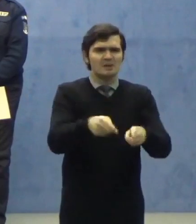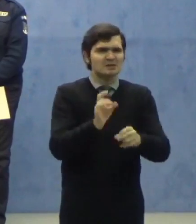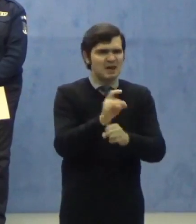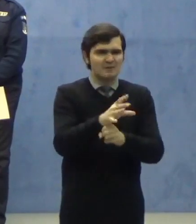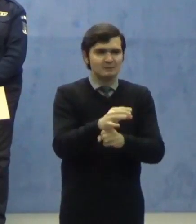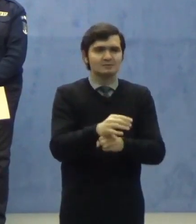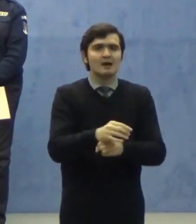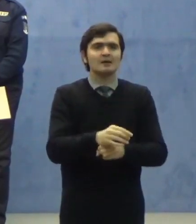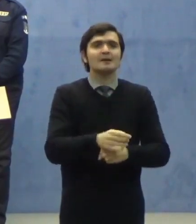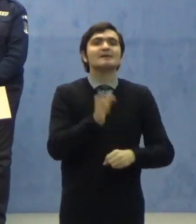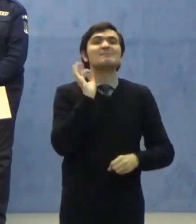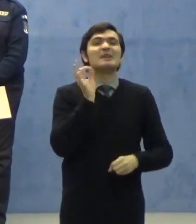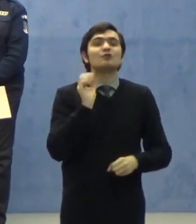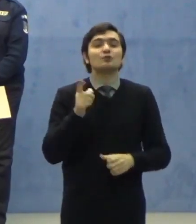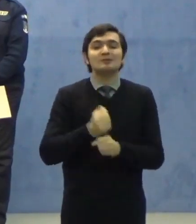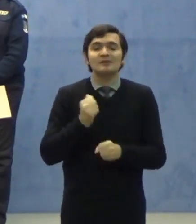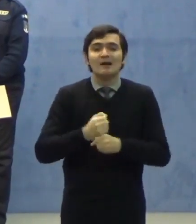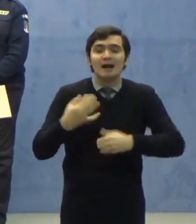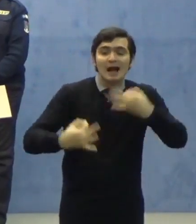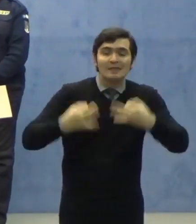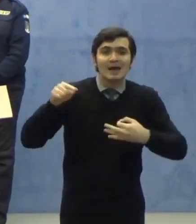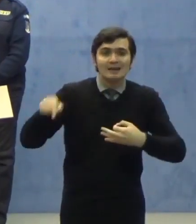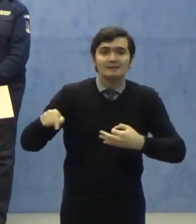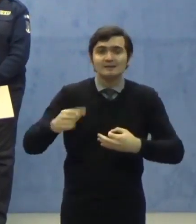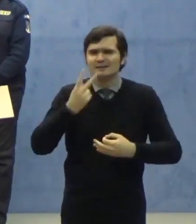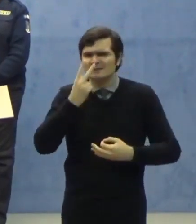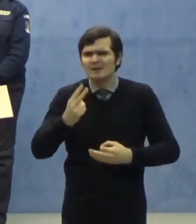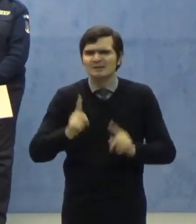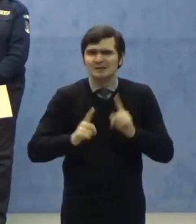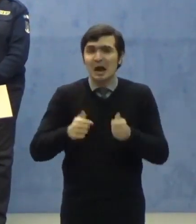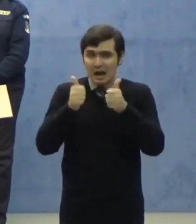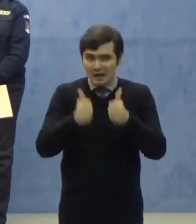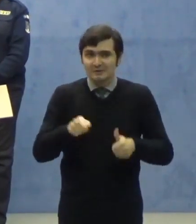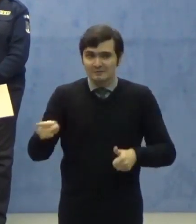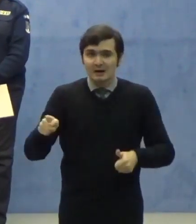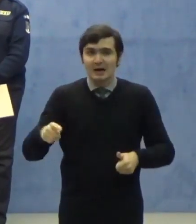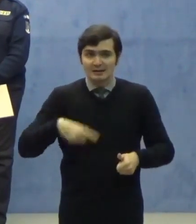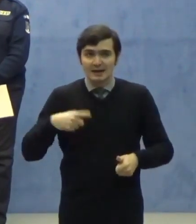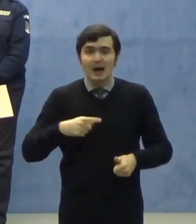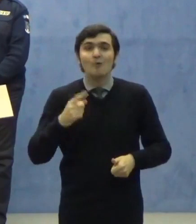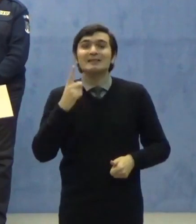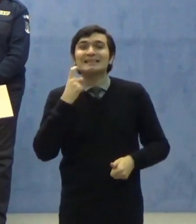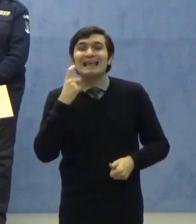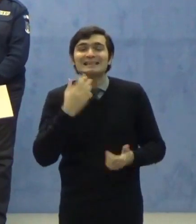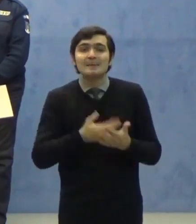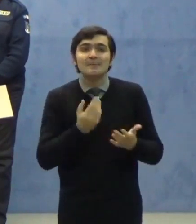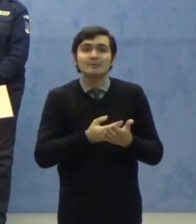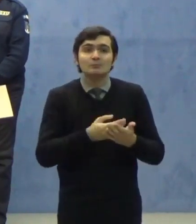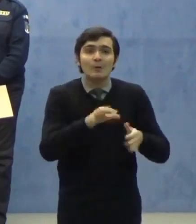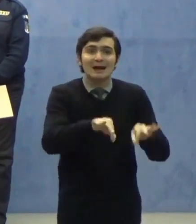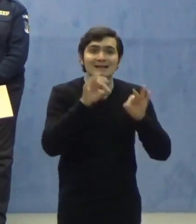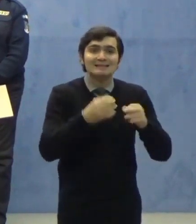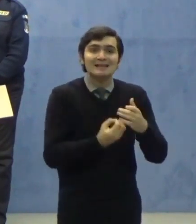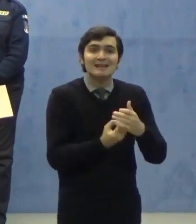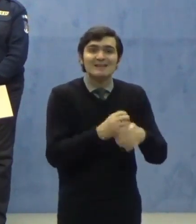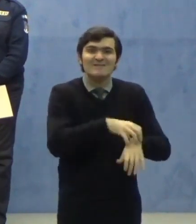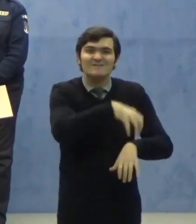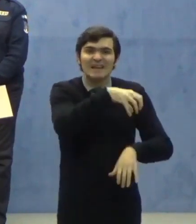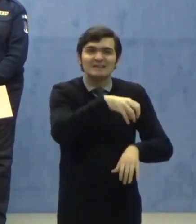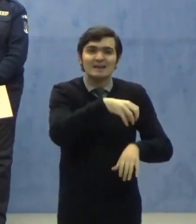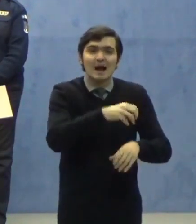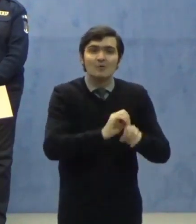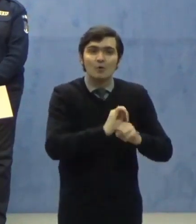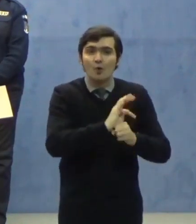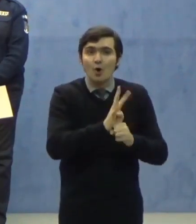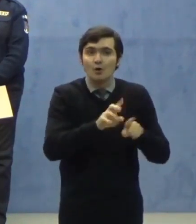specialiști pentru a se stabili cu exactitate dacă sunt cu adevărat teste pentru detectarea infecției cu noul tip de coronavirus sau